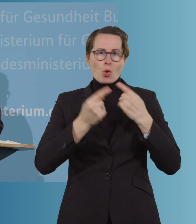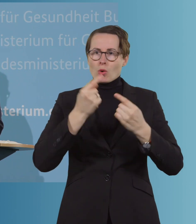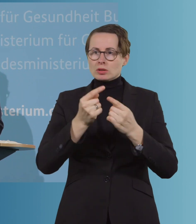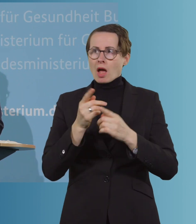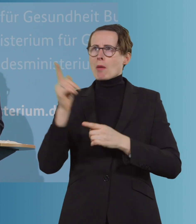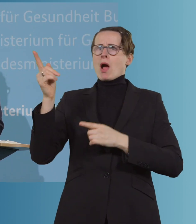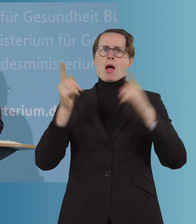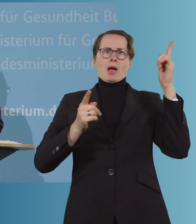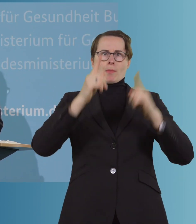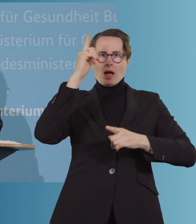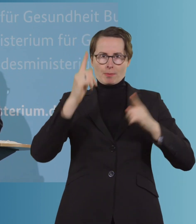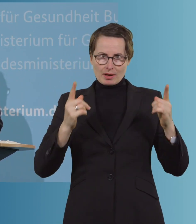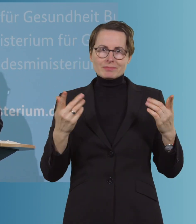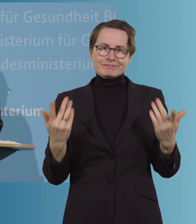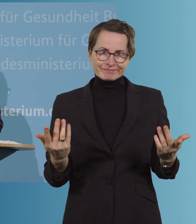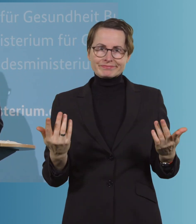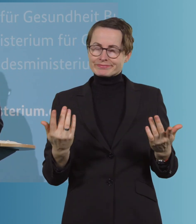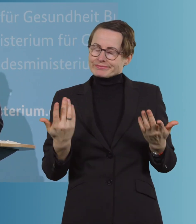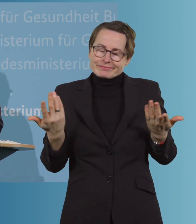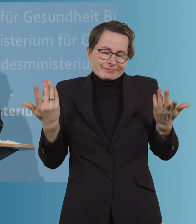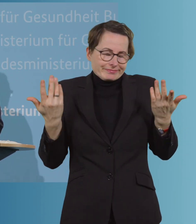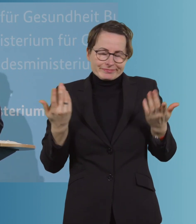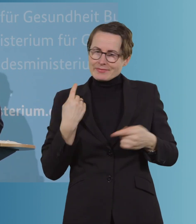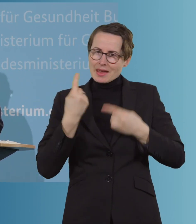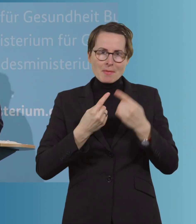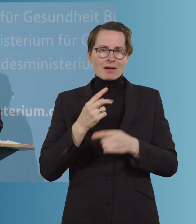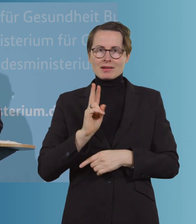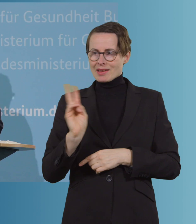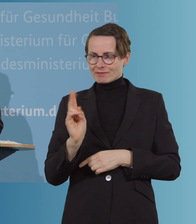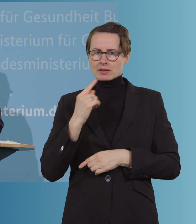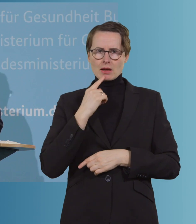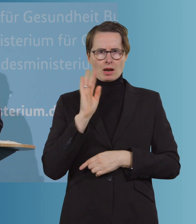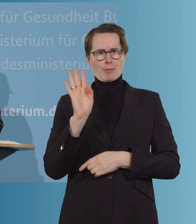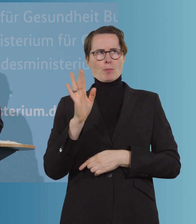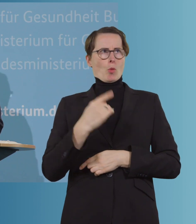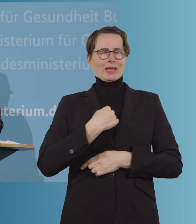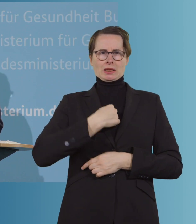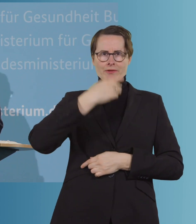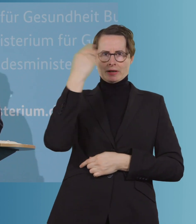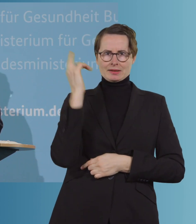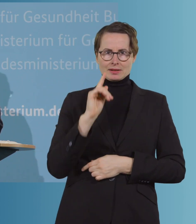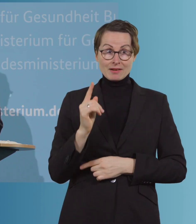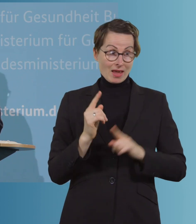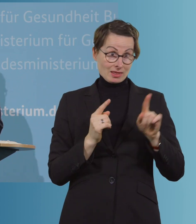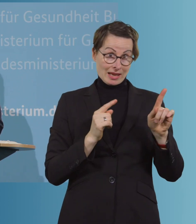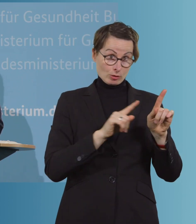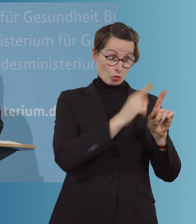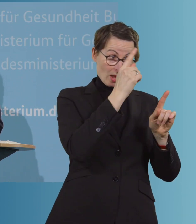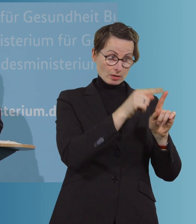Sie diskutieren, es gibt natürlich immer dann jemanden, der dann nicht geimpft wird. Wenn Sie jemanden bevorzugt impfen, impfen Sie jemanden anderen